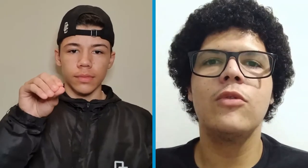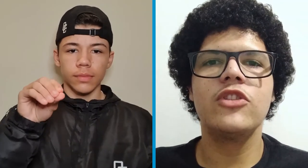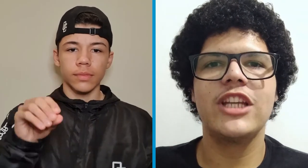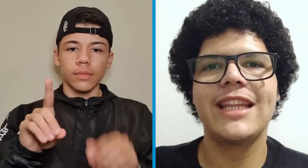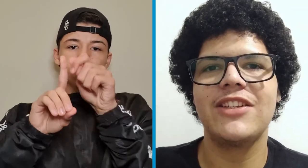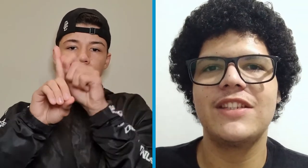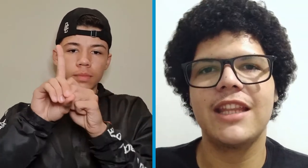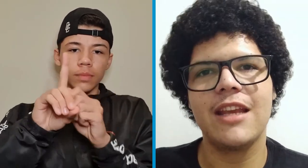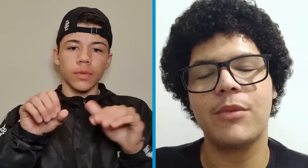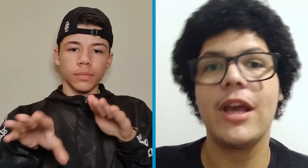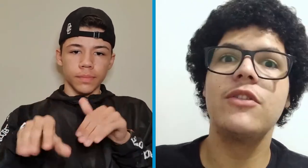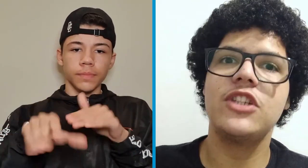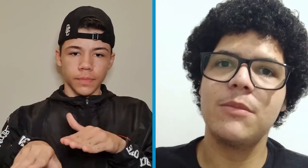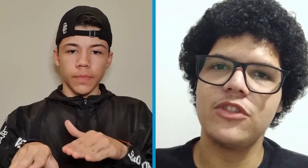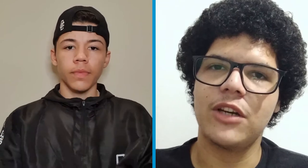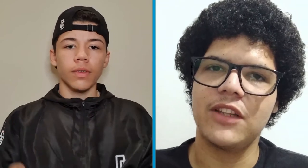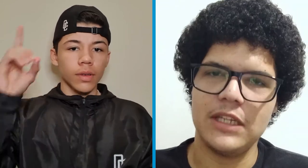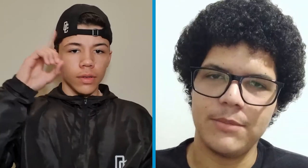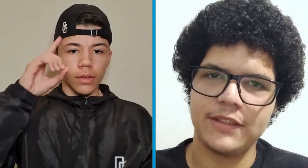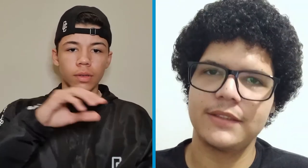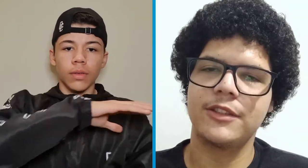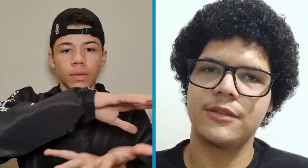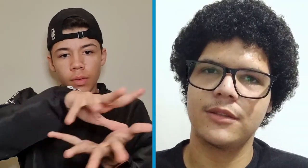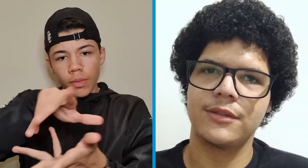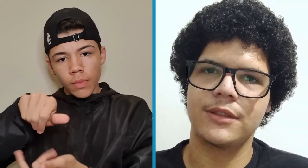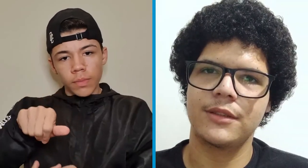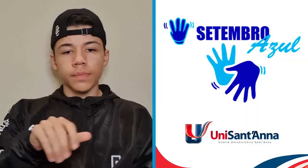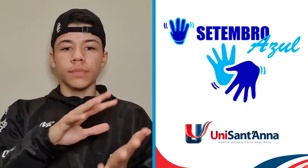No dia 10 de setembro é o Dia Mundial das Libras.